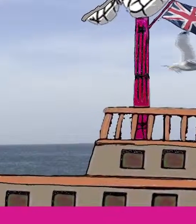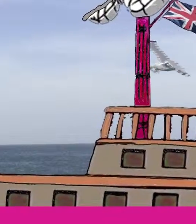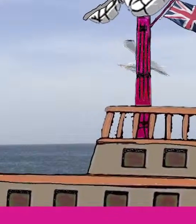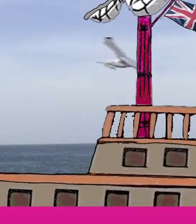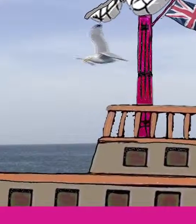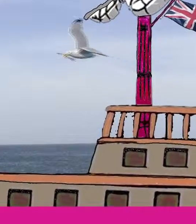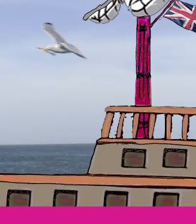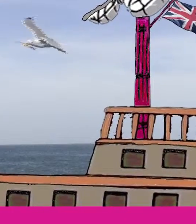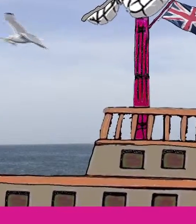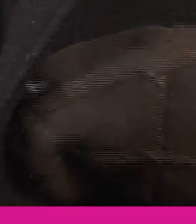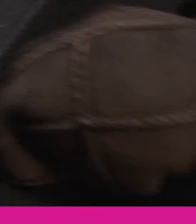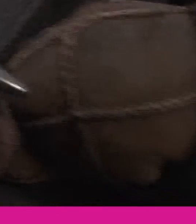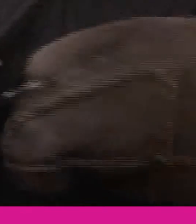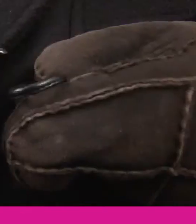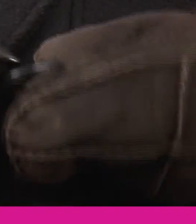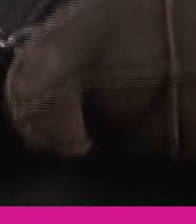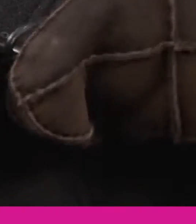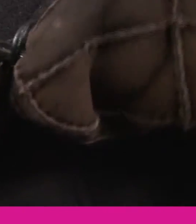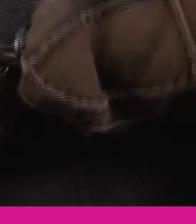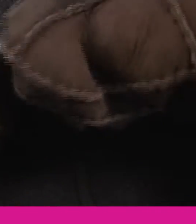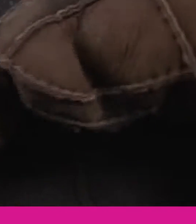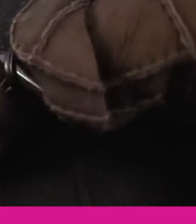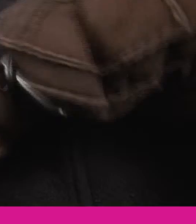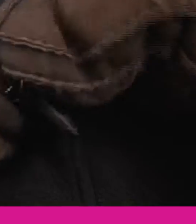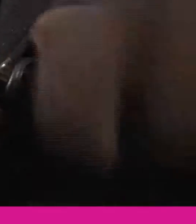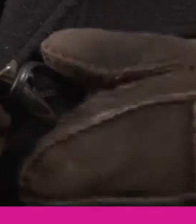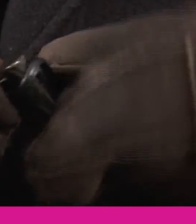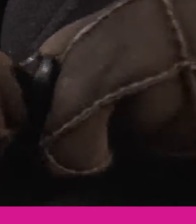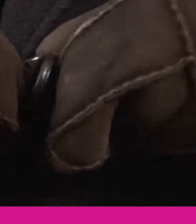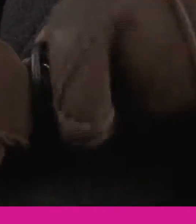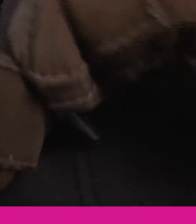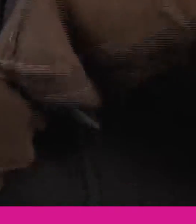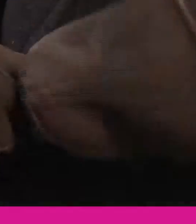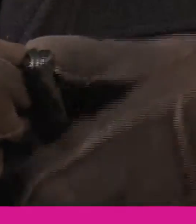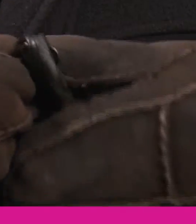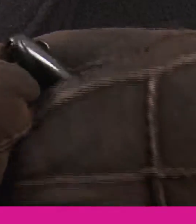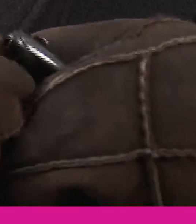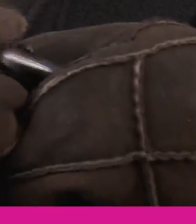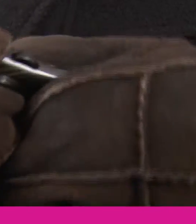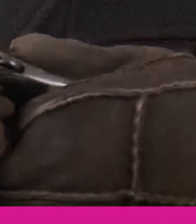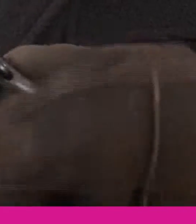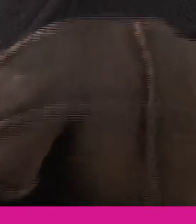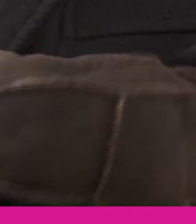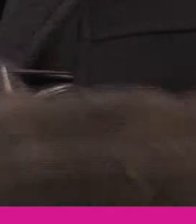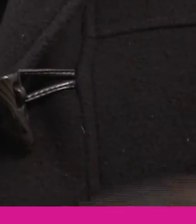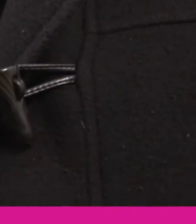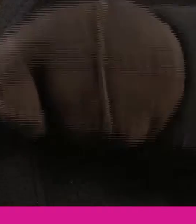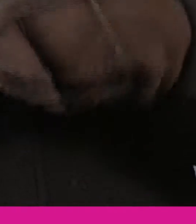Sie länglich und man durch.